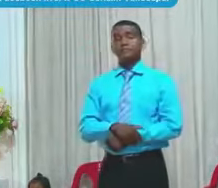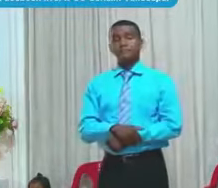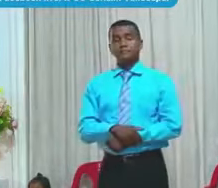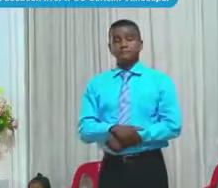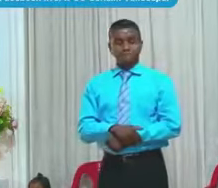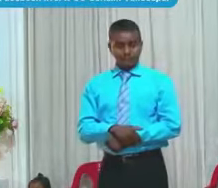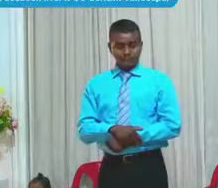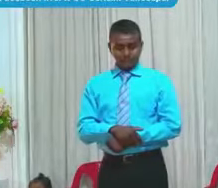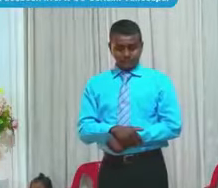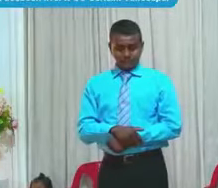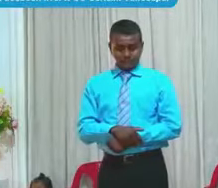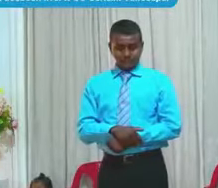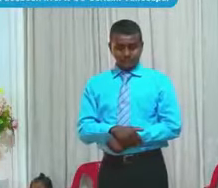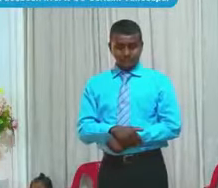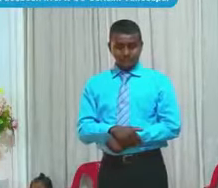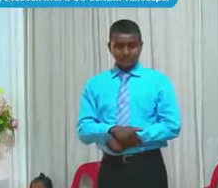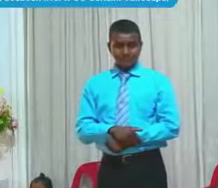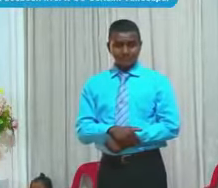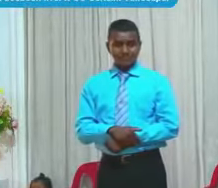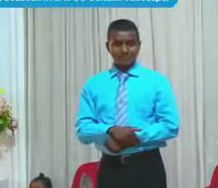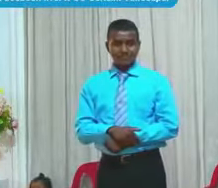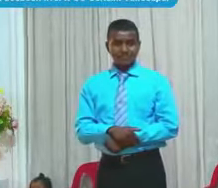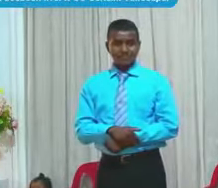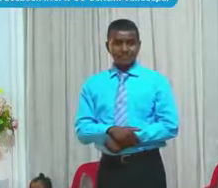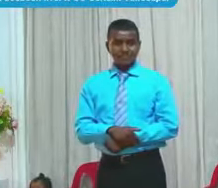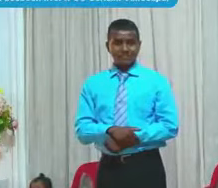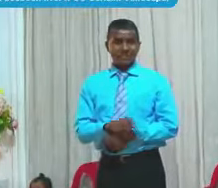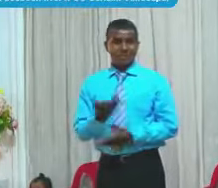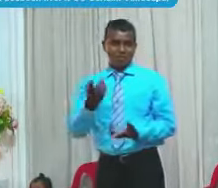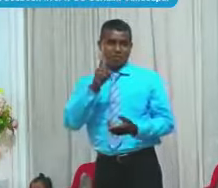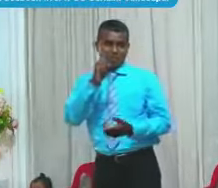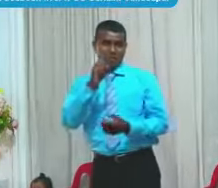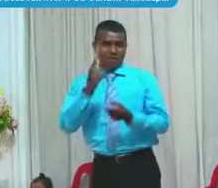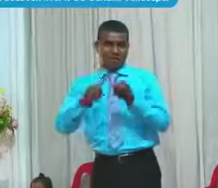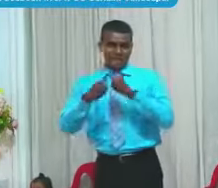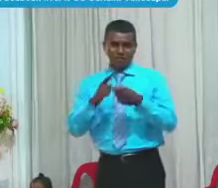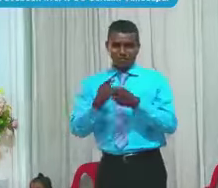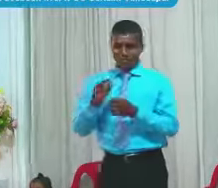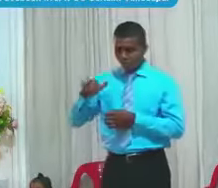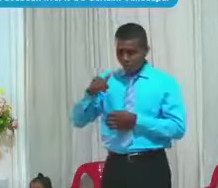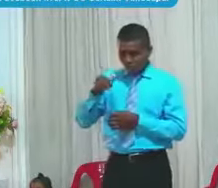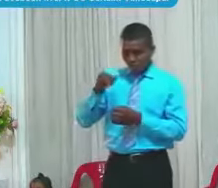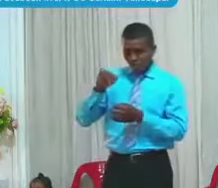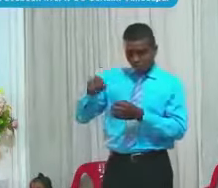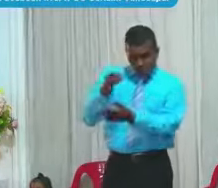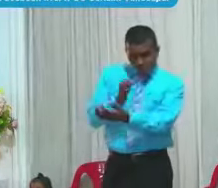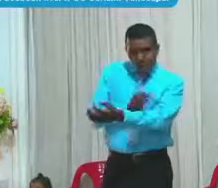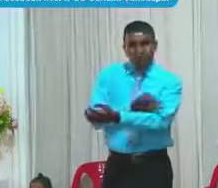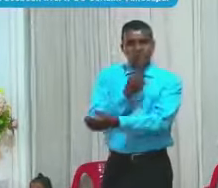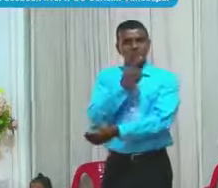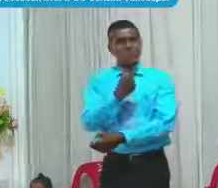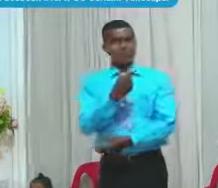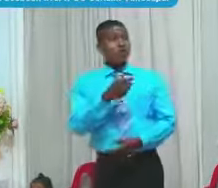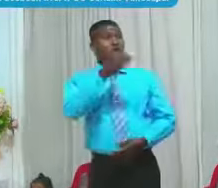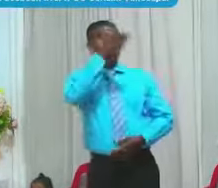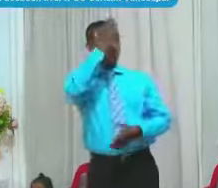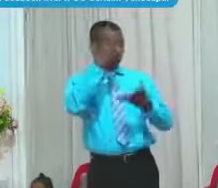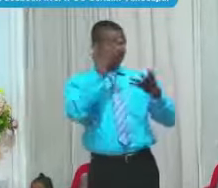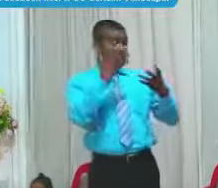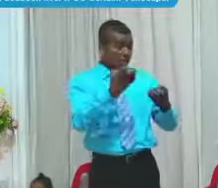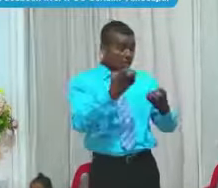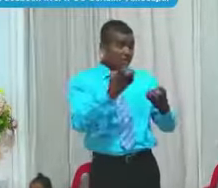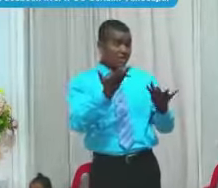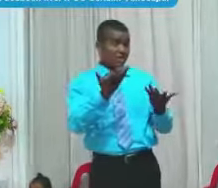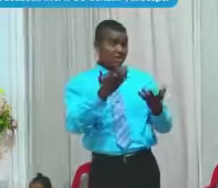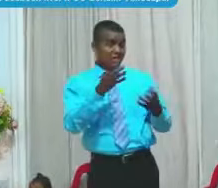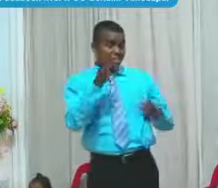Por ahí Hay una parte Donde Uno de esos Amigos Le dice Mire Si Dios Quiere castigar La gente Le cierra La llave Unos días Para